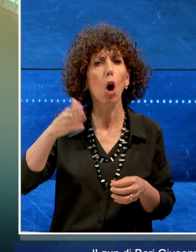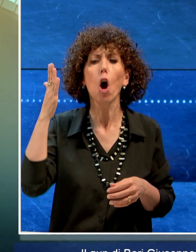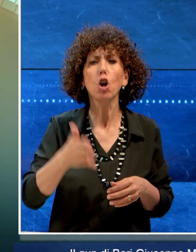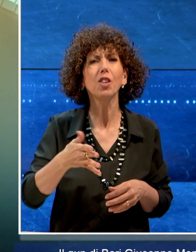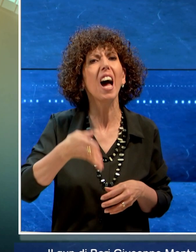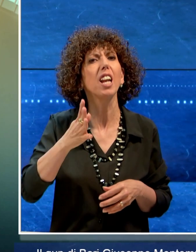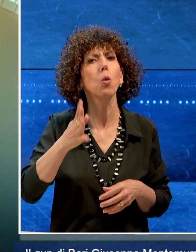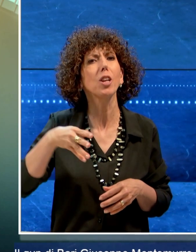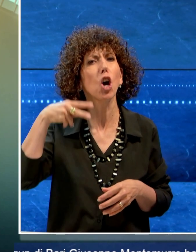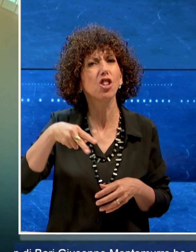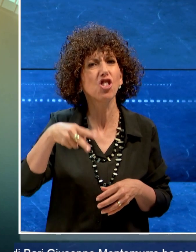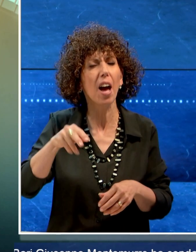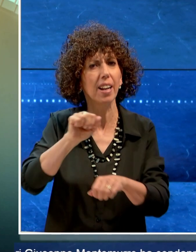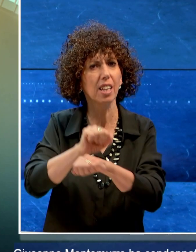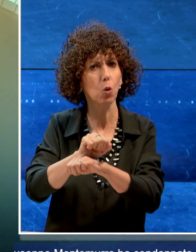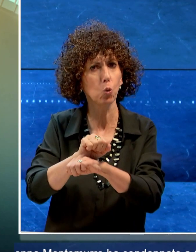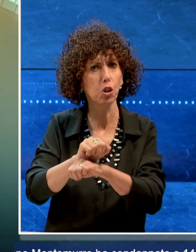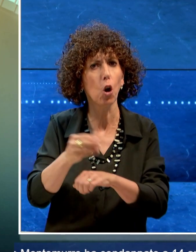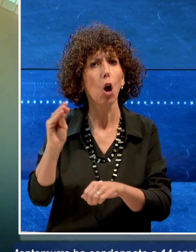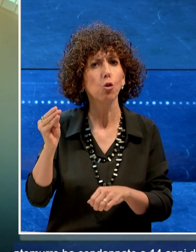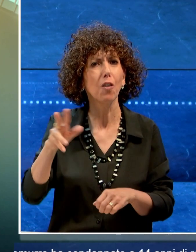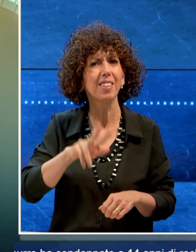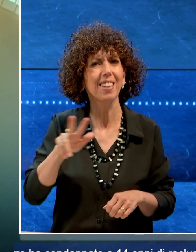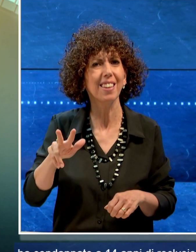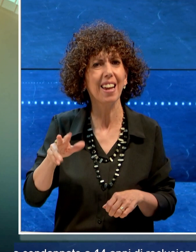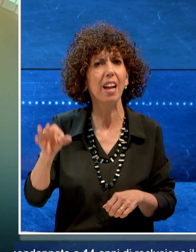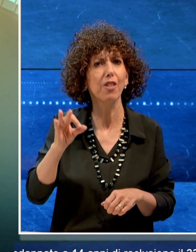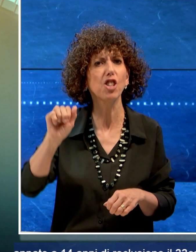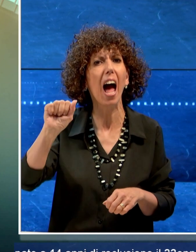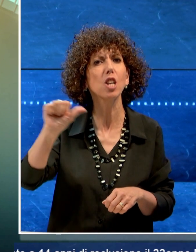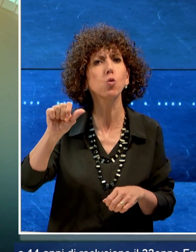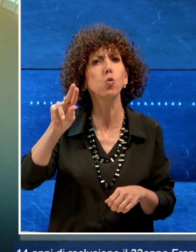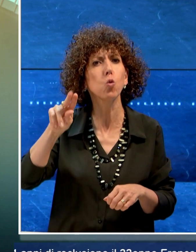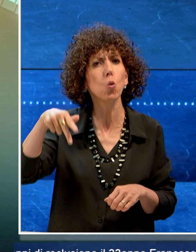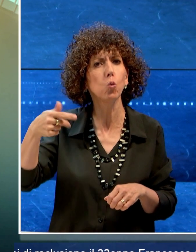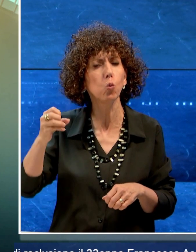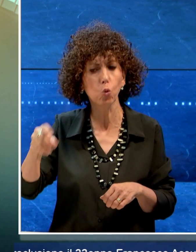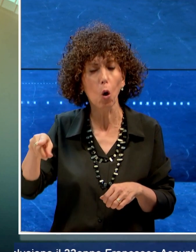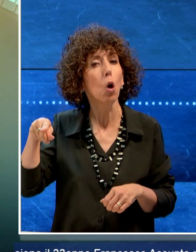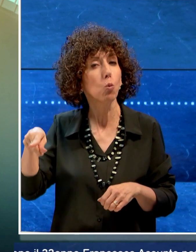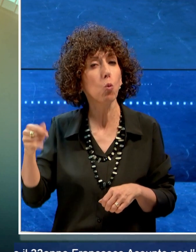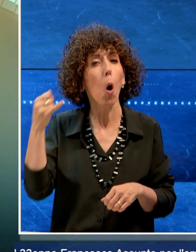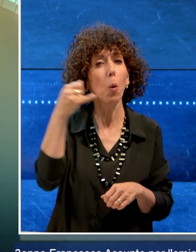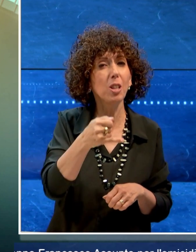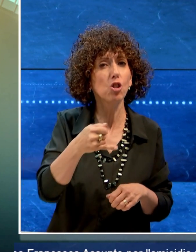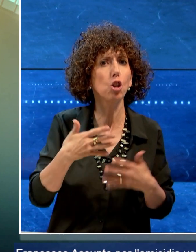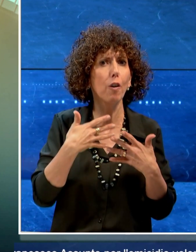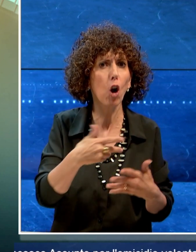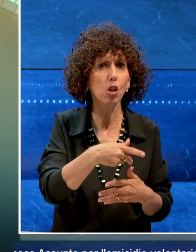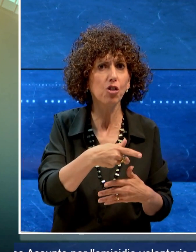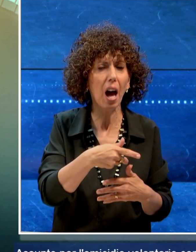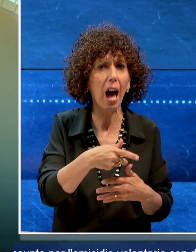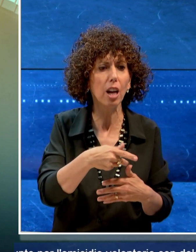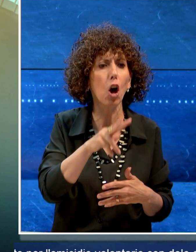anni di reclusione il 33enne Francesco Assunto per l'omicidio volontario con dolo eventuale